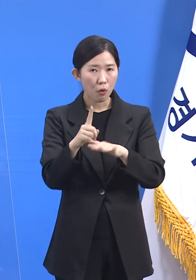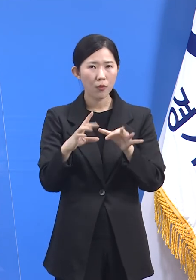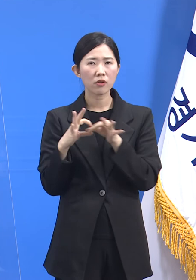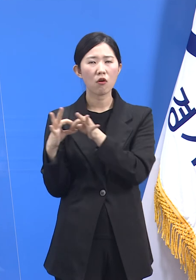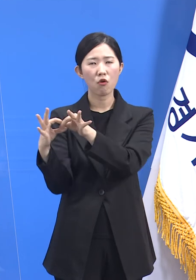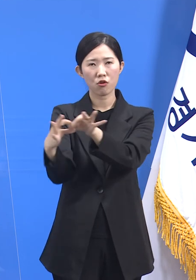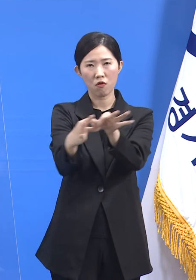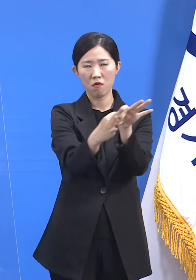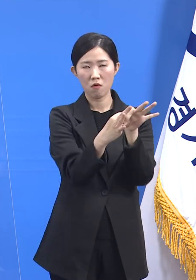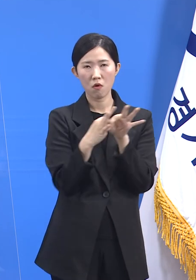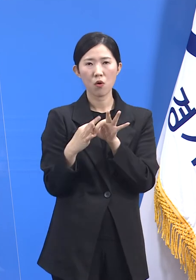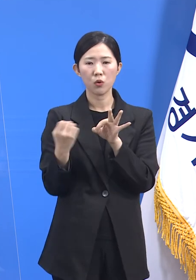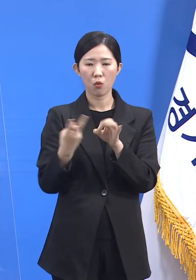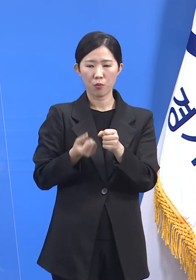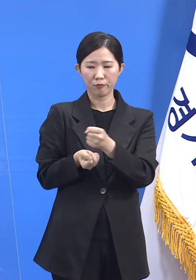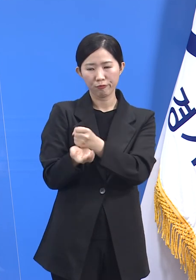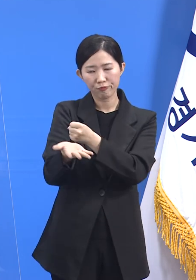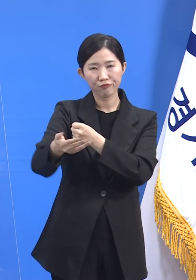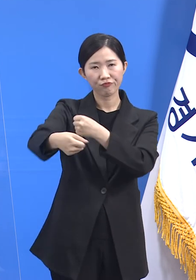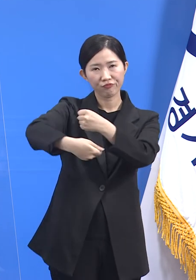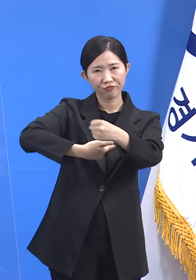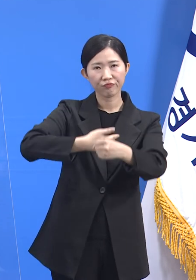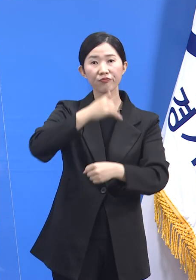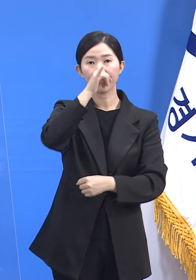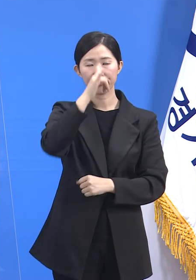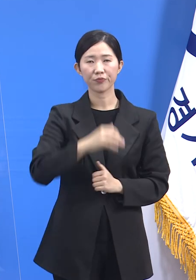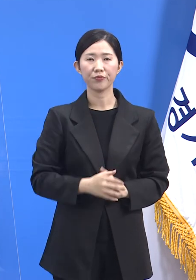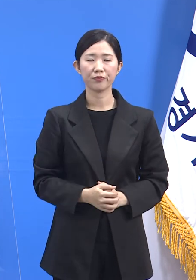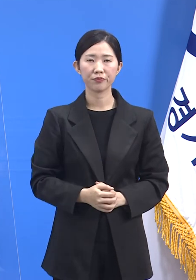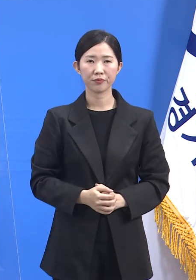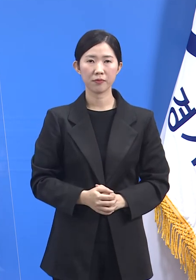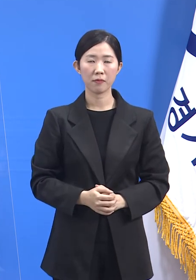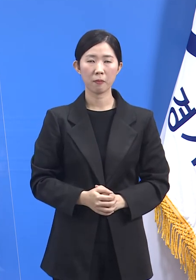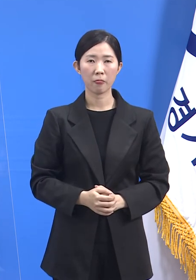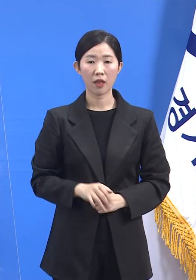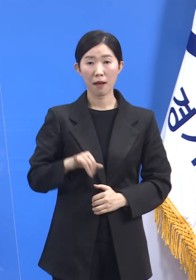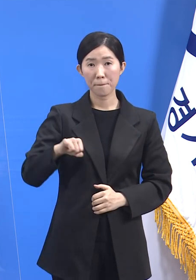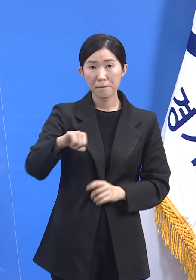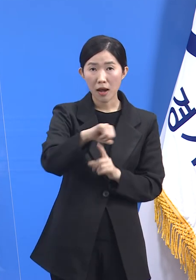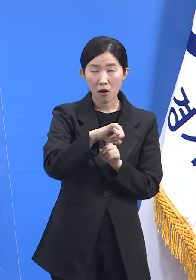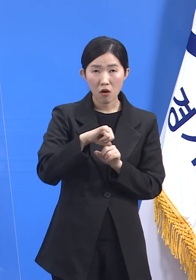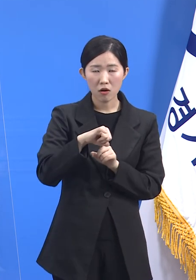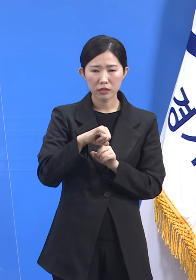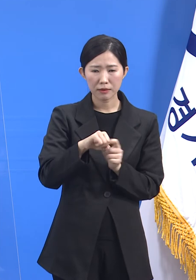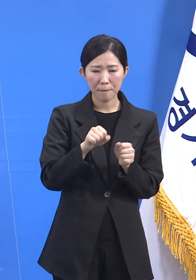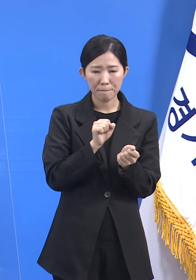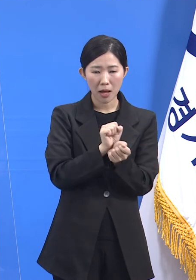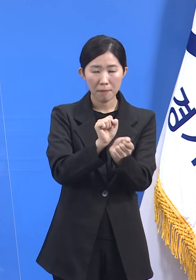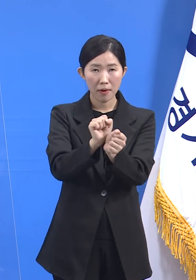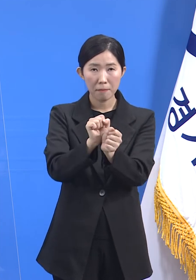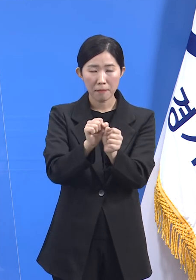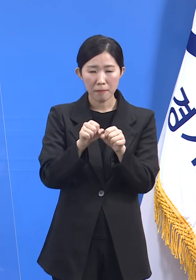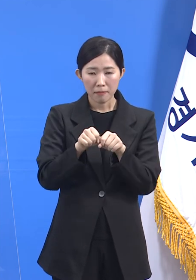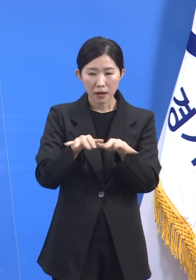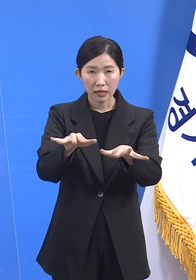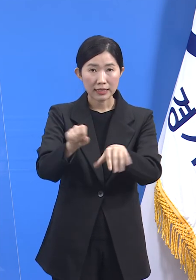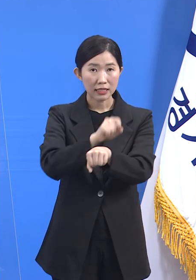주고받습니다. 취약한 틈새를 찾는 바이러스 전파 특성은 동일합니다.